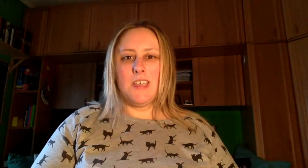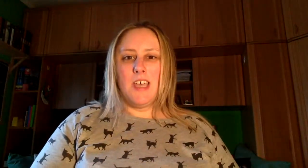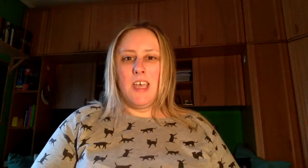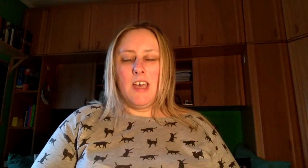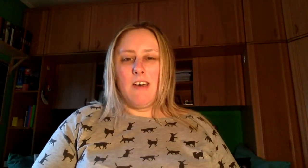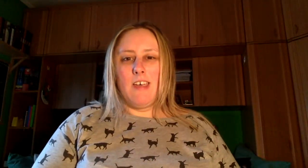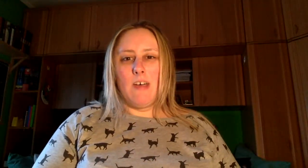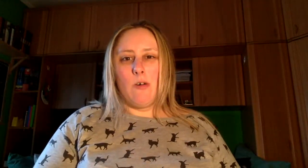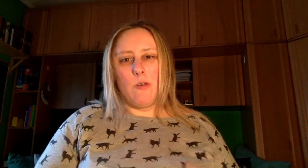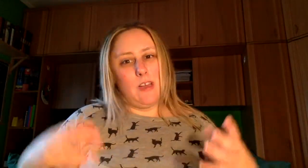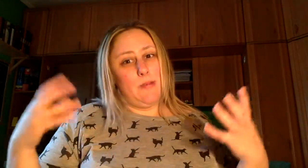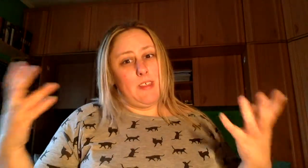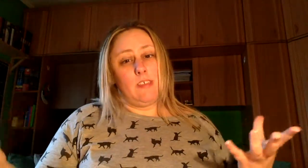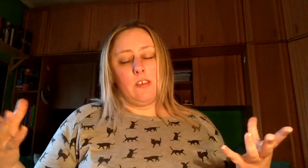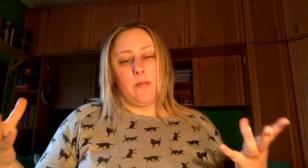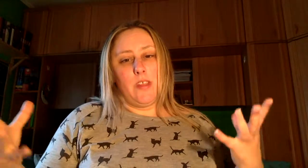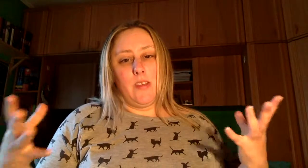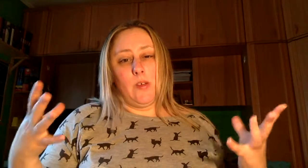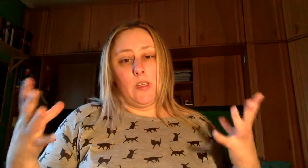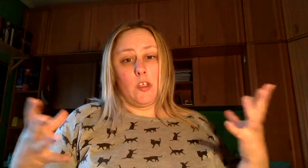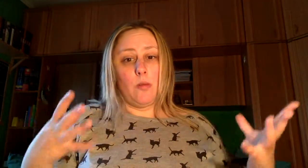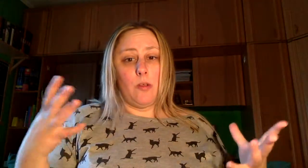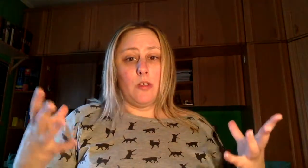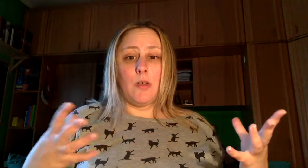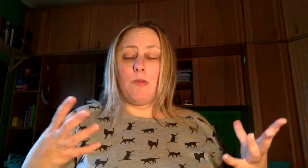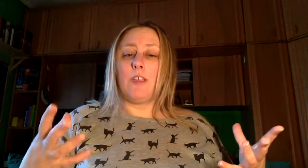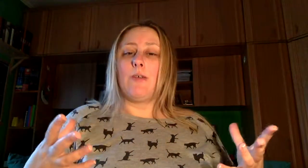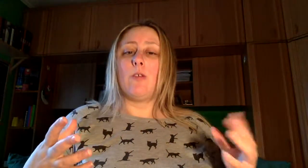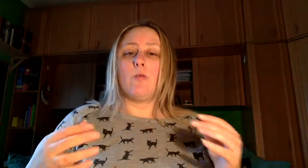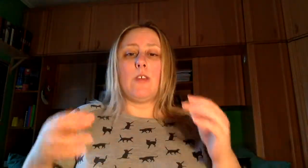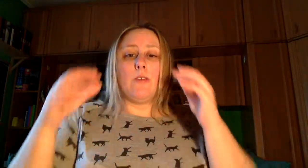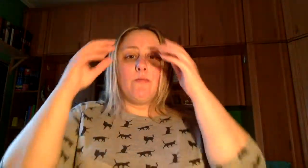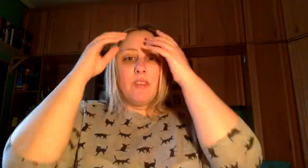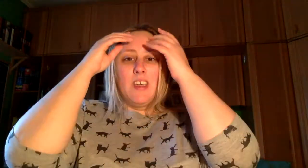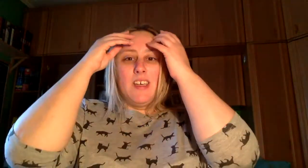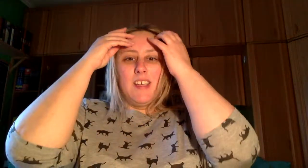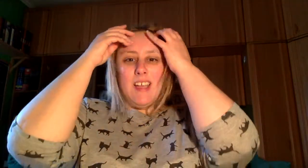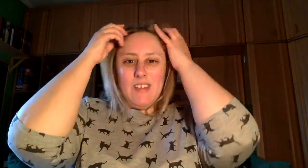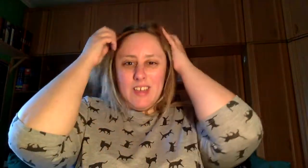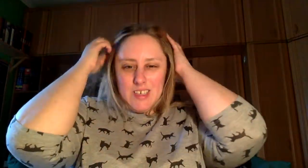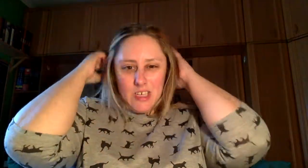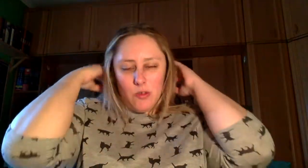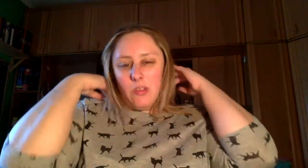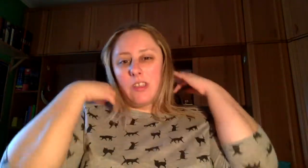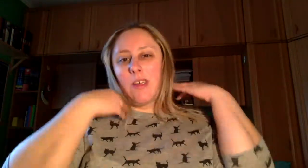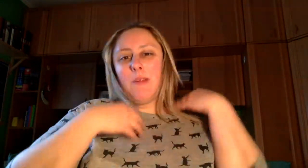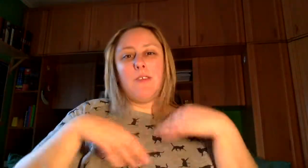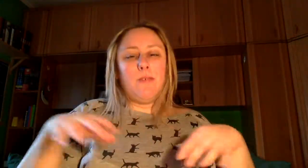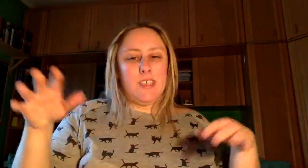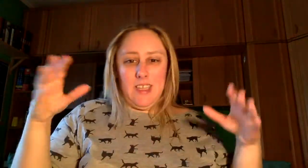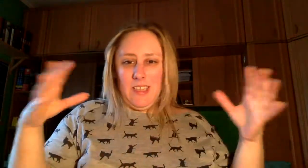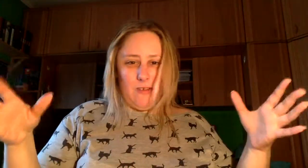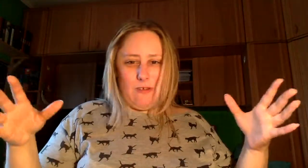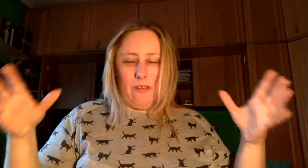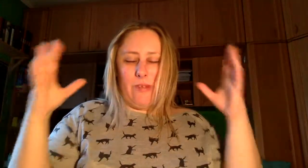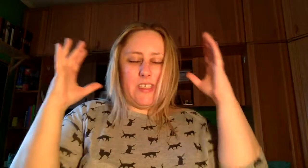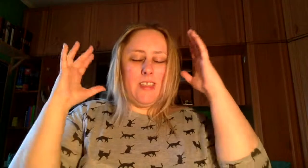o le va dando también diferentes opciones que pueden haber ocurrido La verdad es que es un entramado bastante gordo, bastante